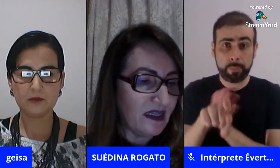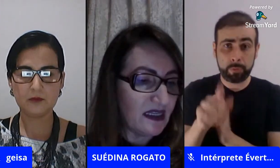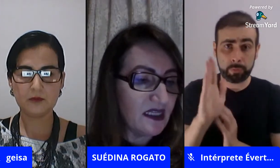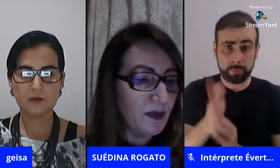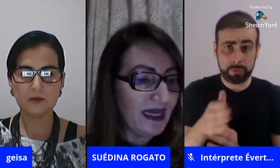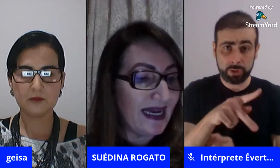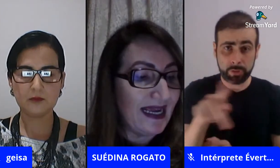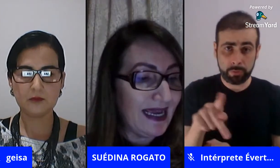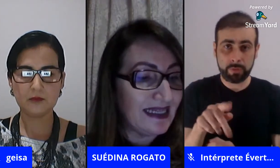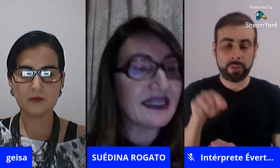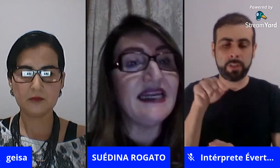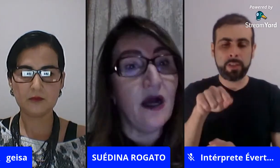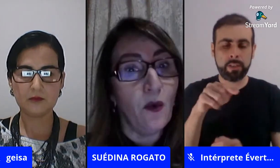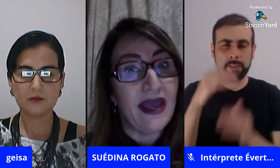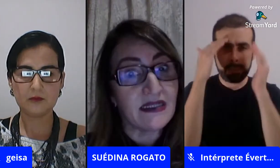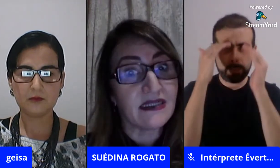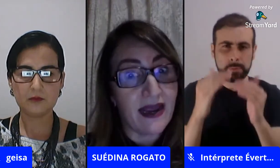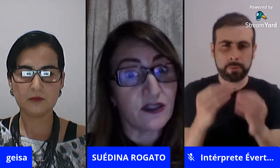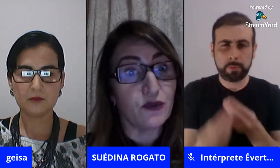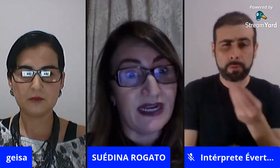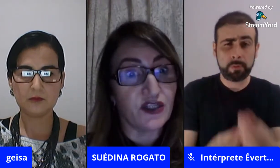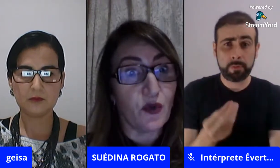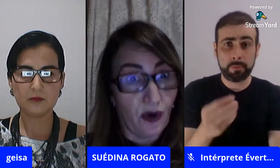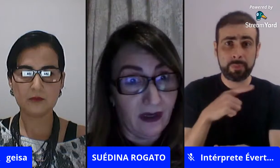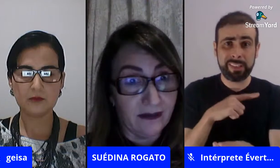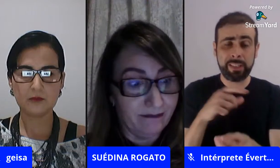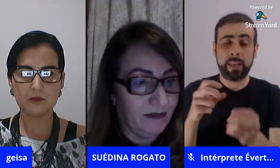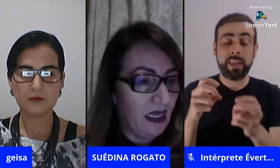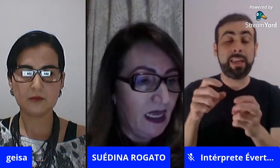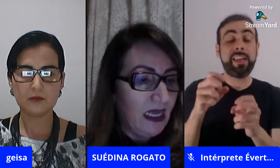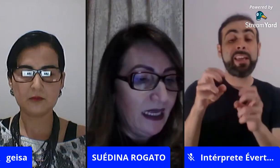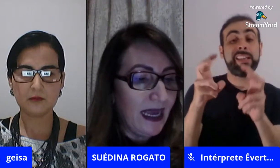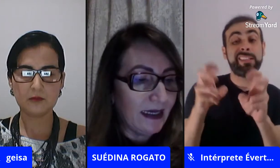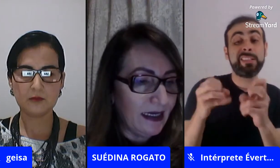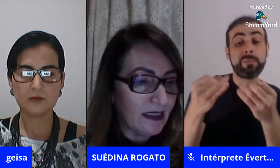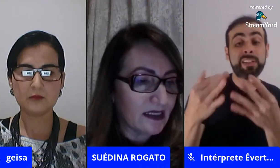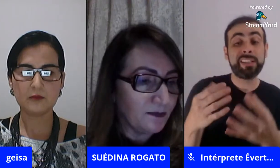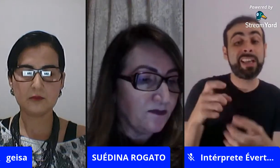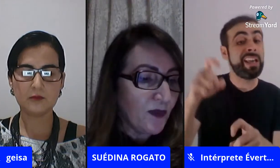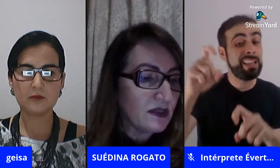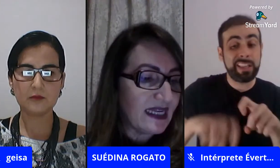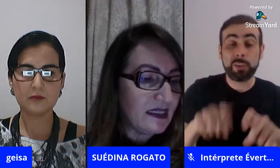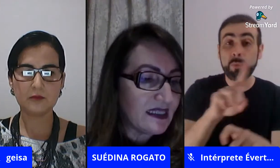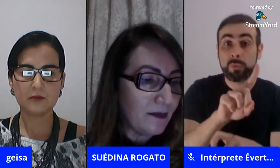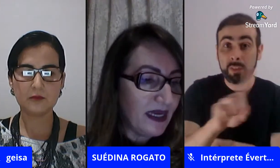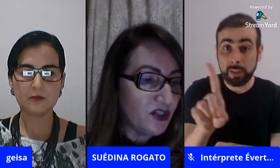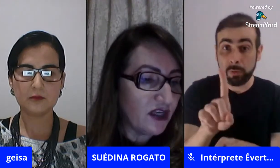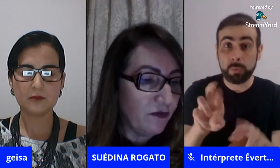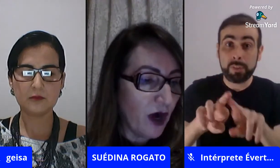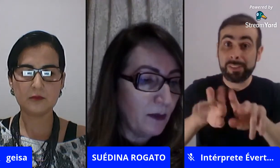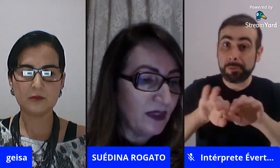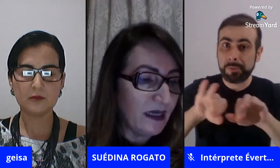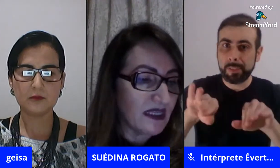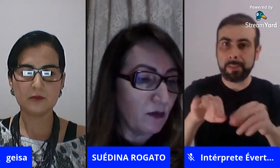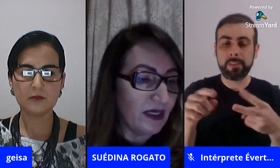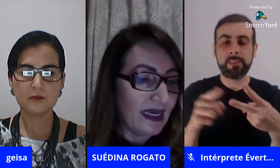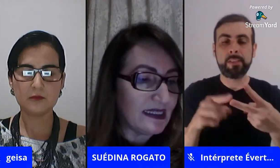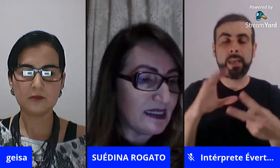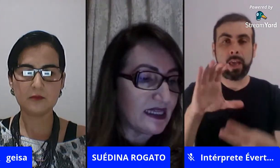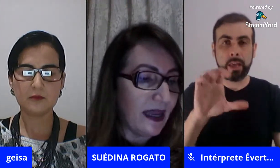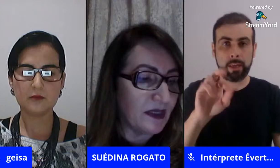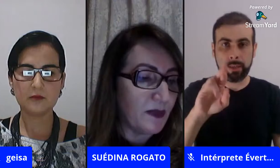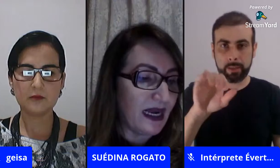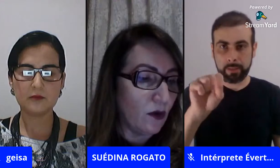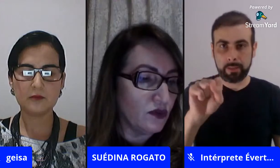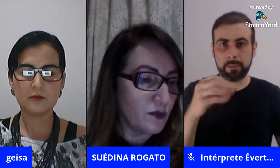responsáveis e explicar a eles que não é sexo na escola e a Cris gostaria de saber de que forma podemos